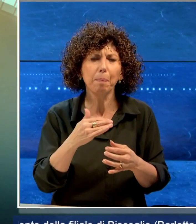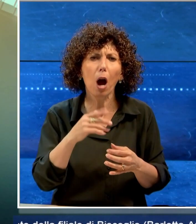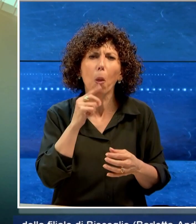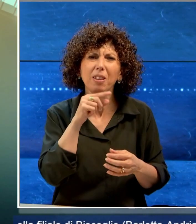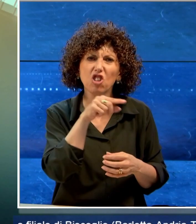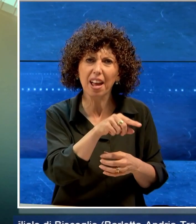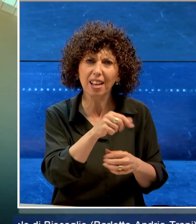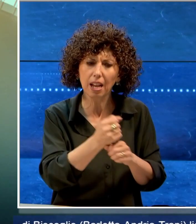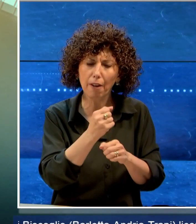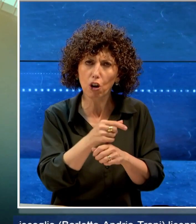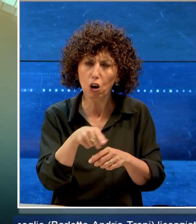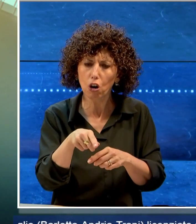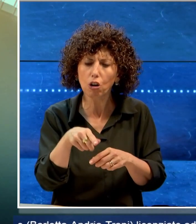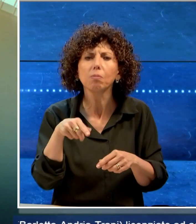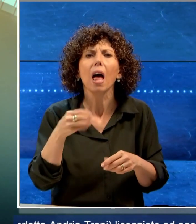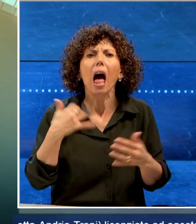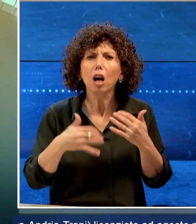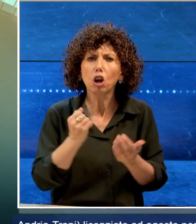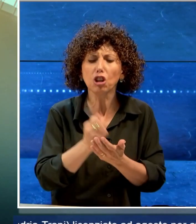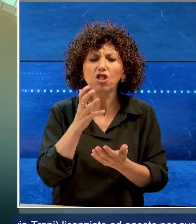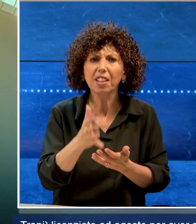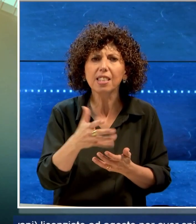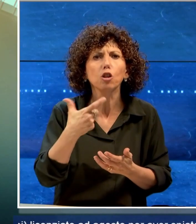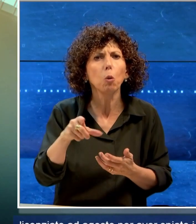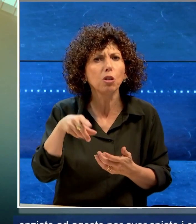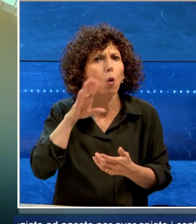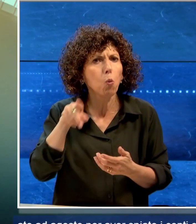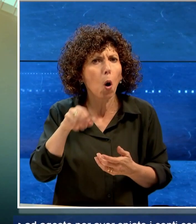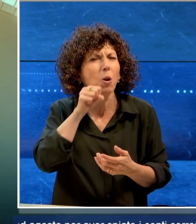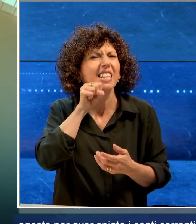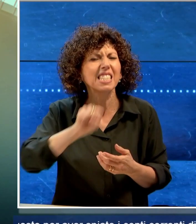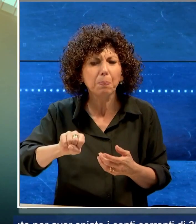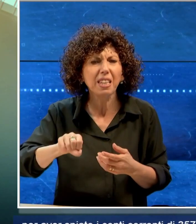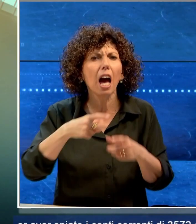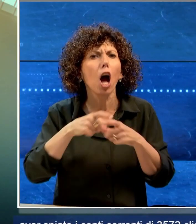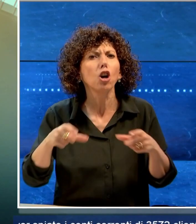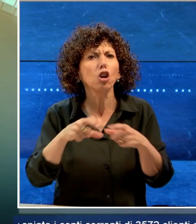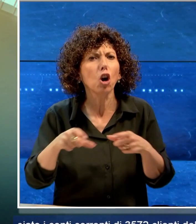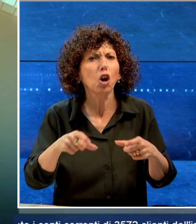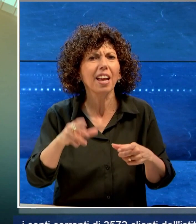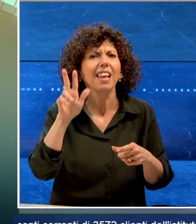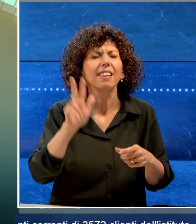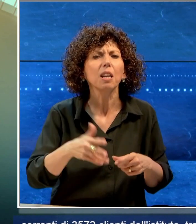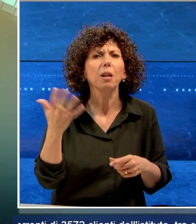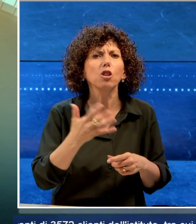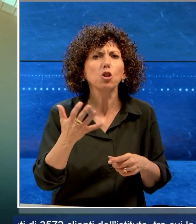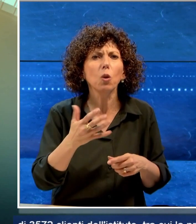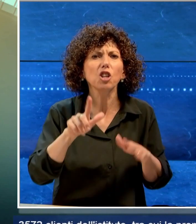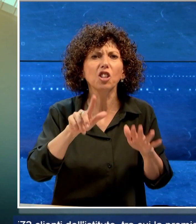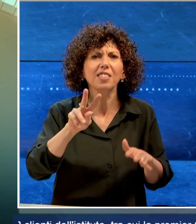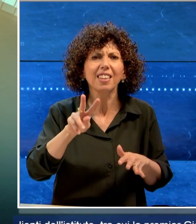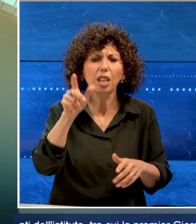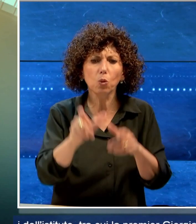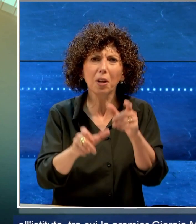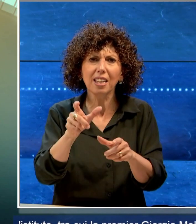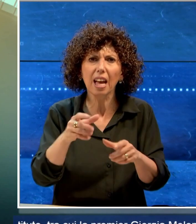Bisceglie, licenziato ad agosto per aver spiato i conti correnti di 3.572 clienti dell